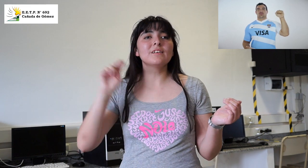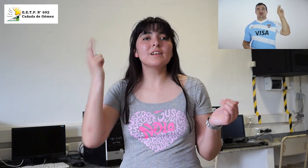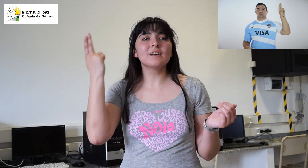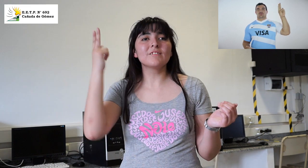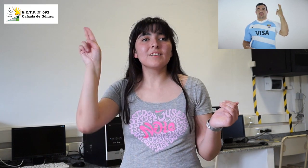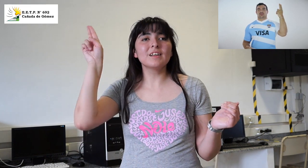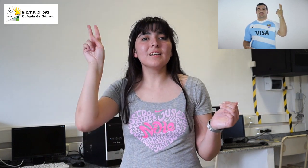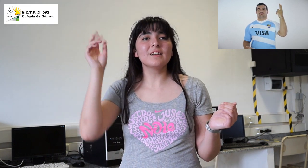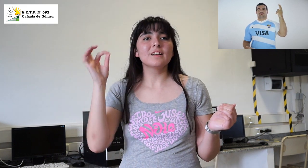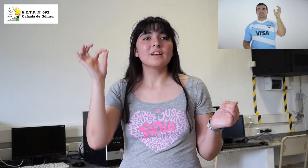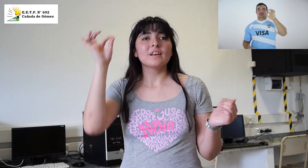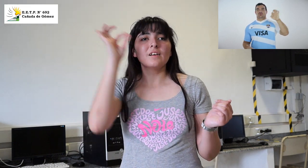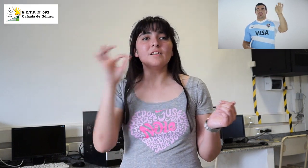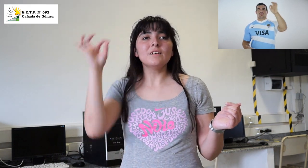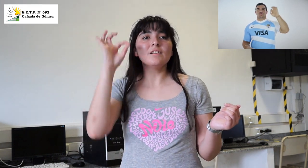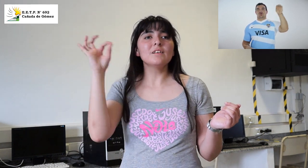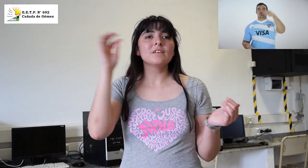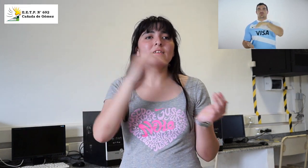Salud,